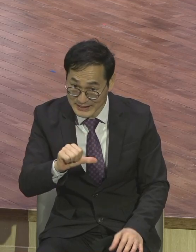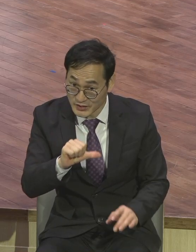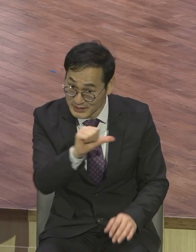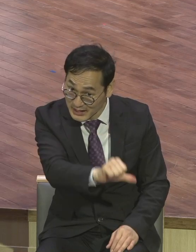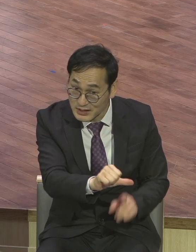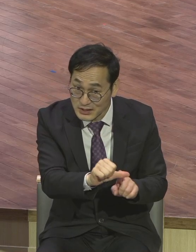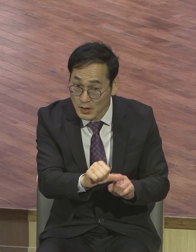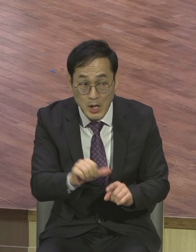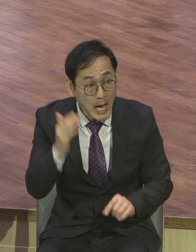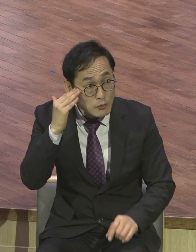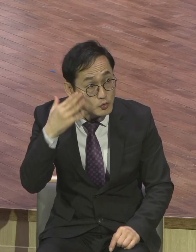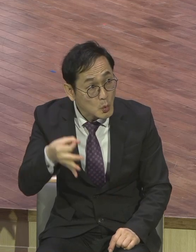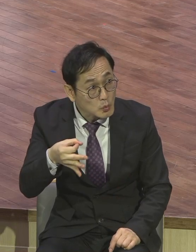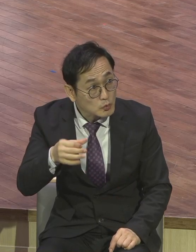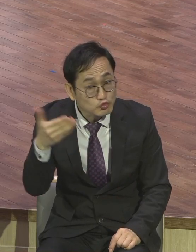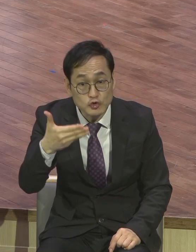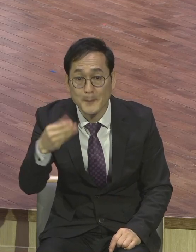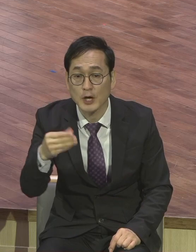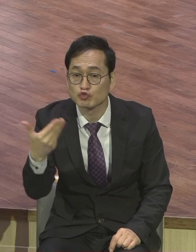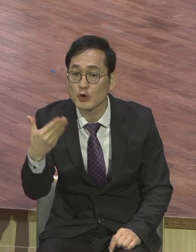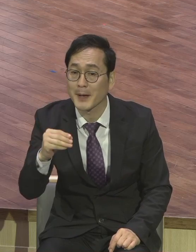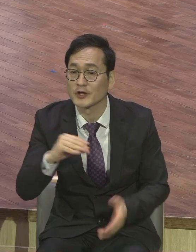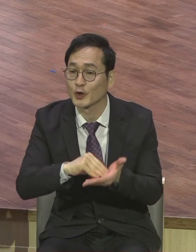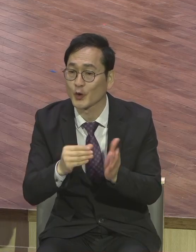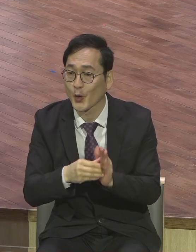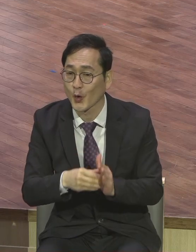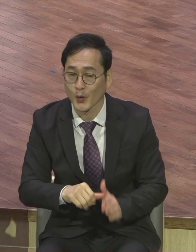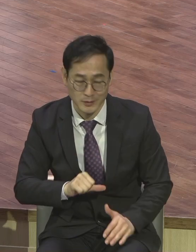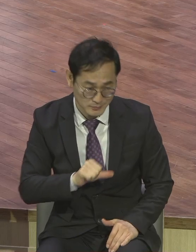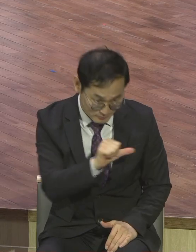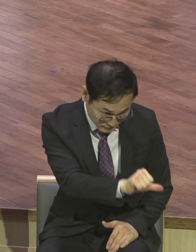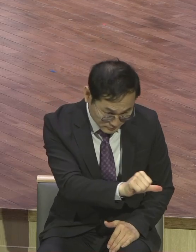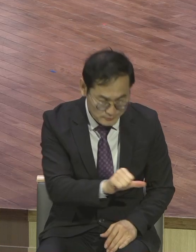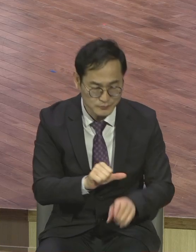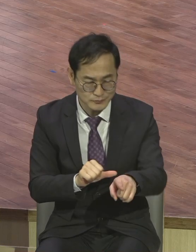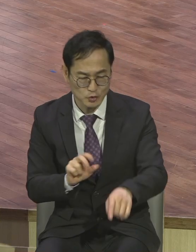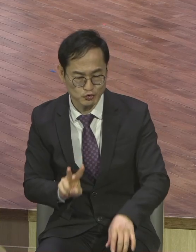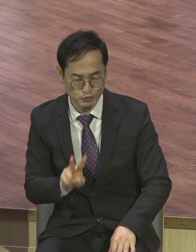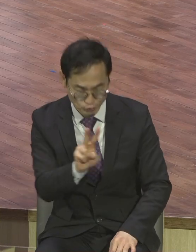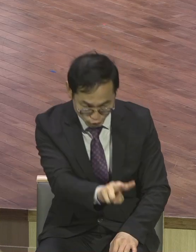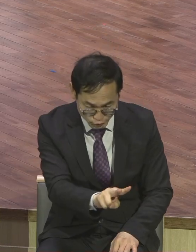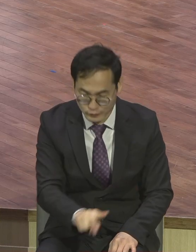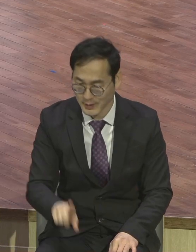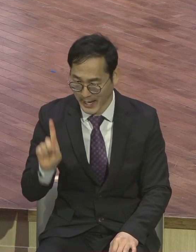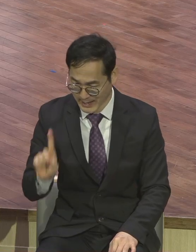다수 달란트 두 달란트 한 달란트를 그렇게 나누어주면서